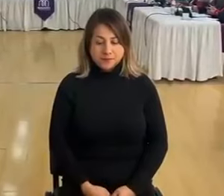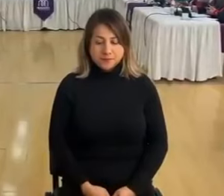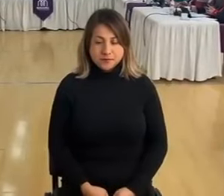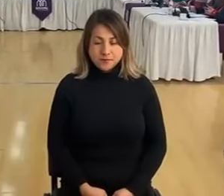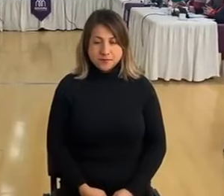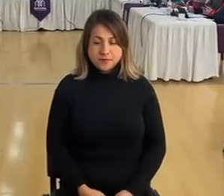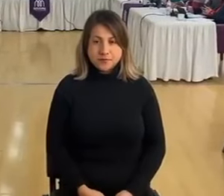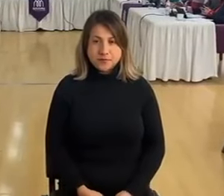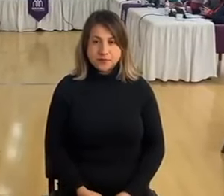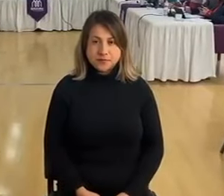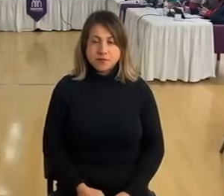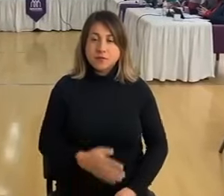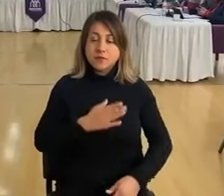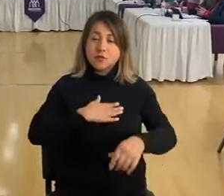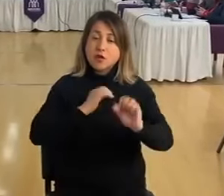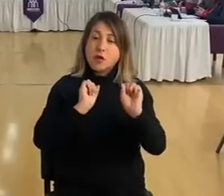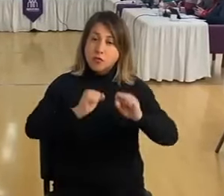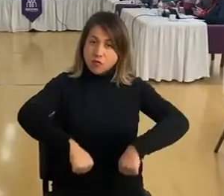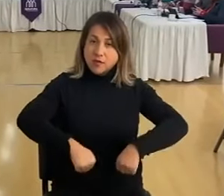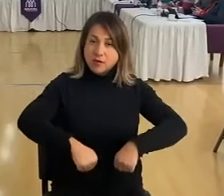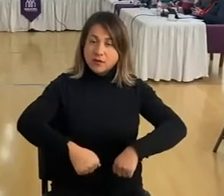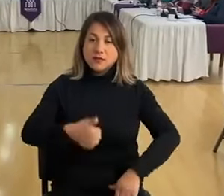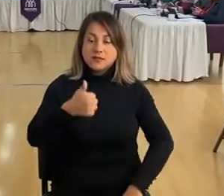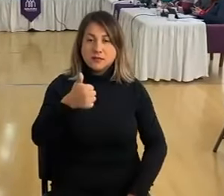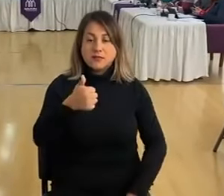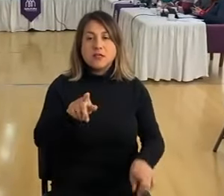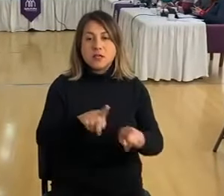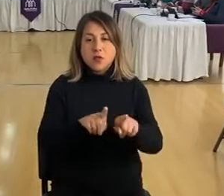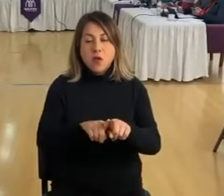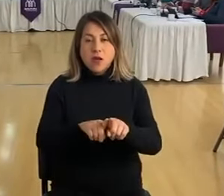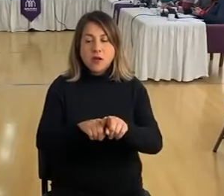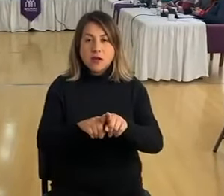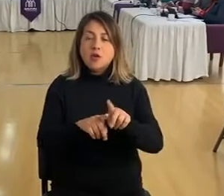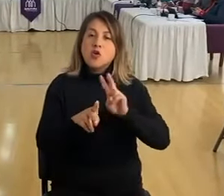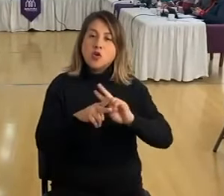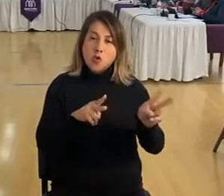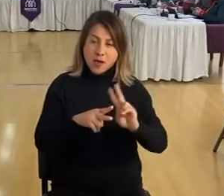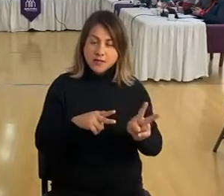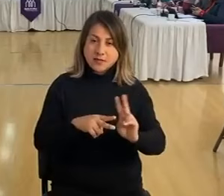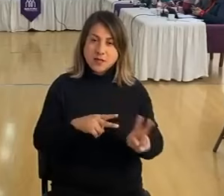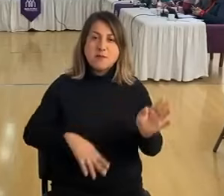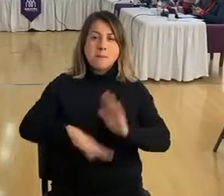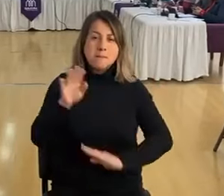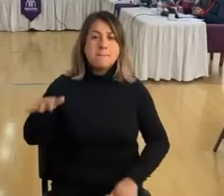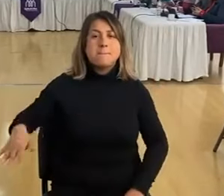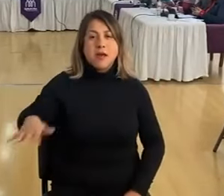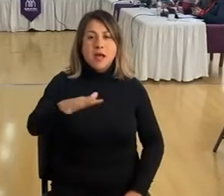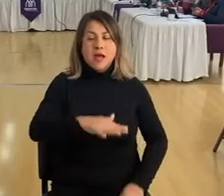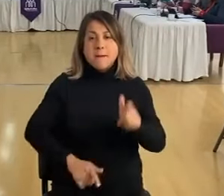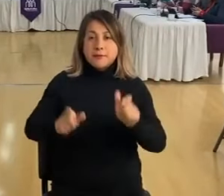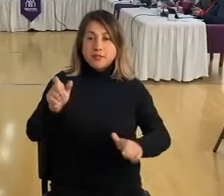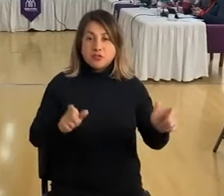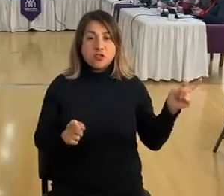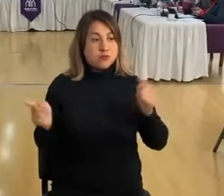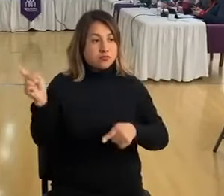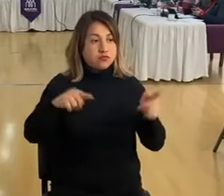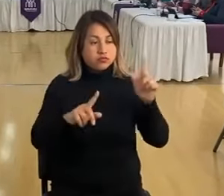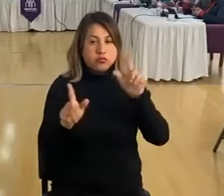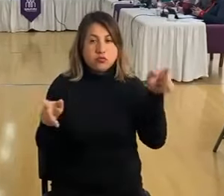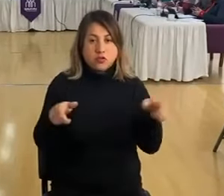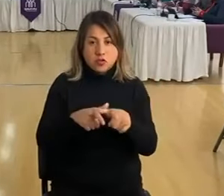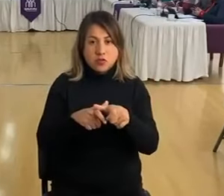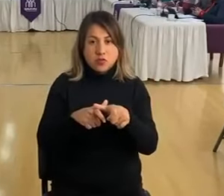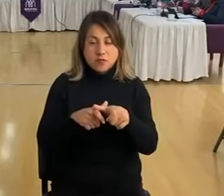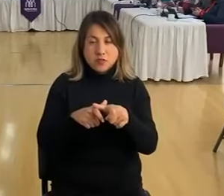Lo aprobé, tal como lo han hecho en su totalidad, lo presente en esta comisión.